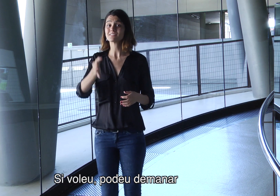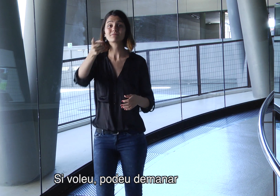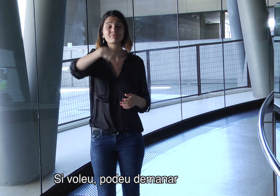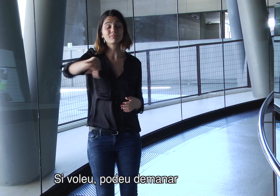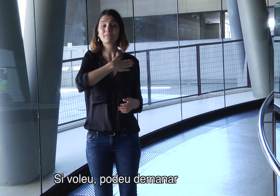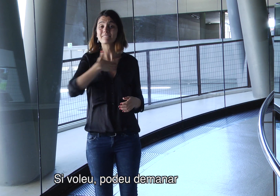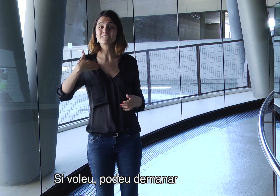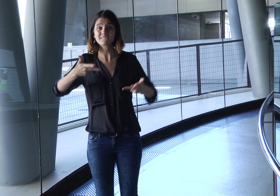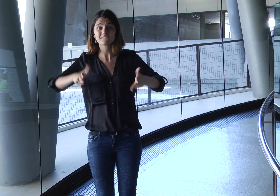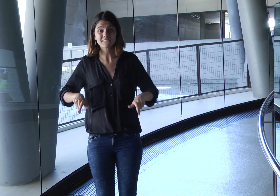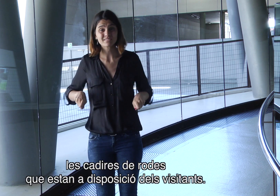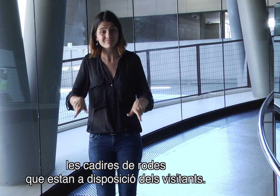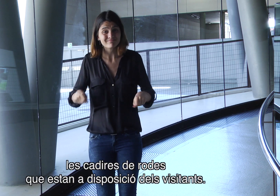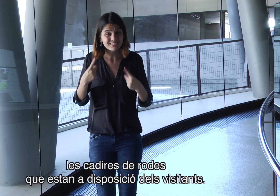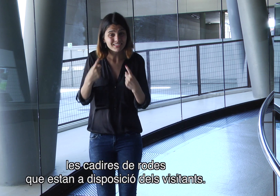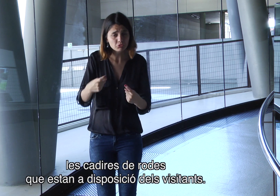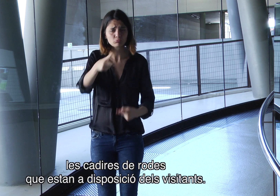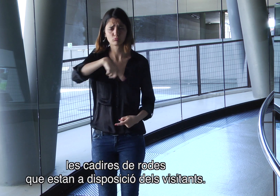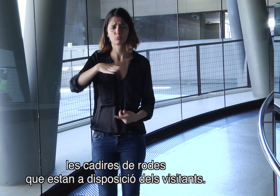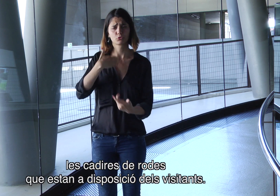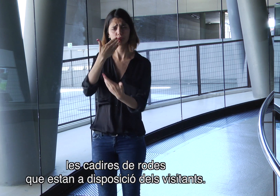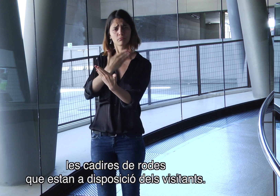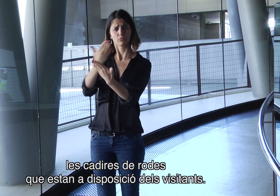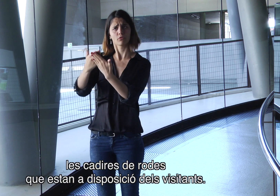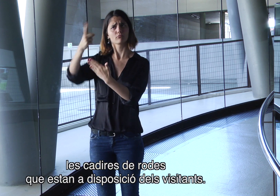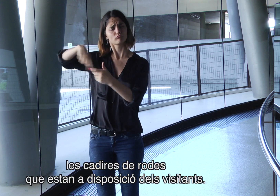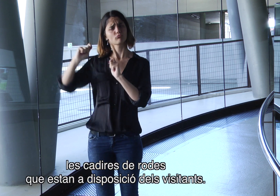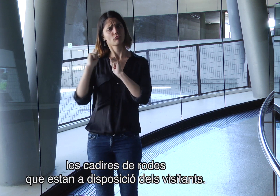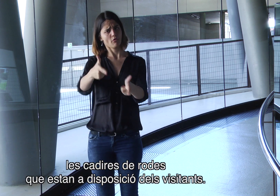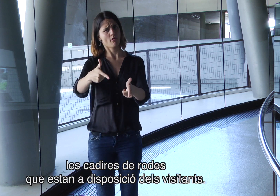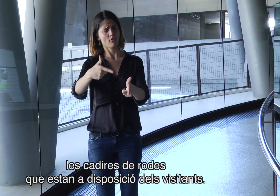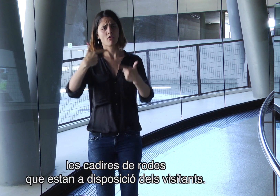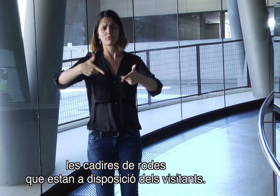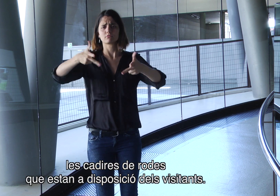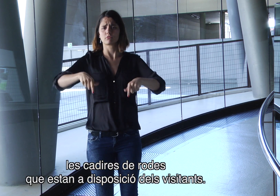Si voleu, podeu demanar les cadires de rodes que estan a disposició dels visitants.